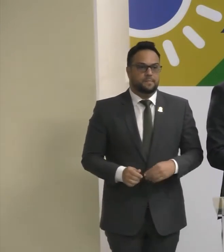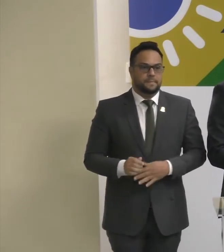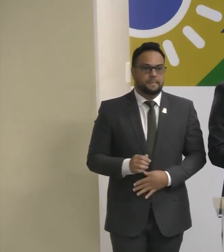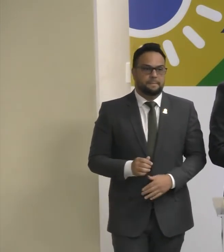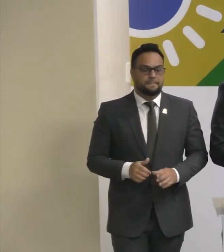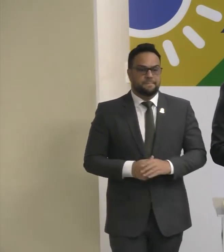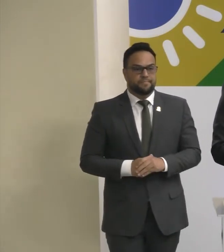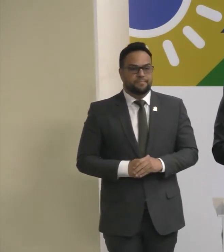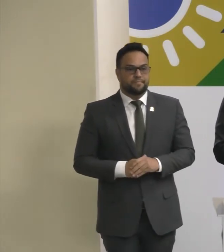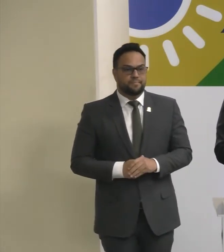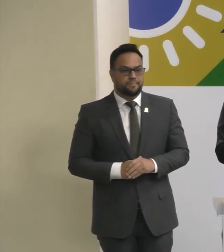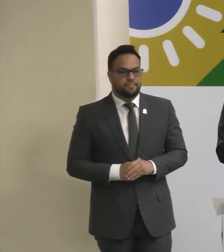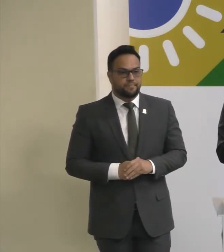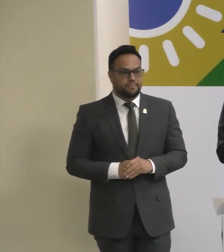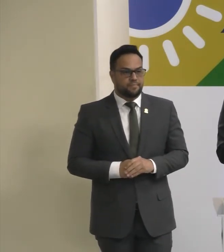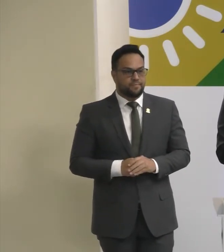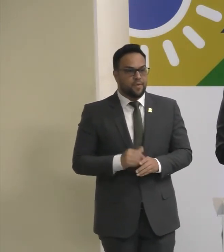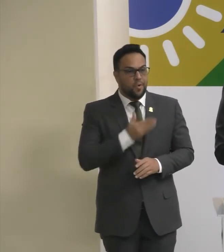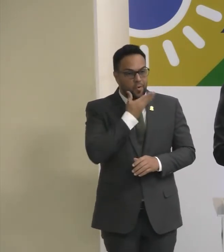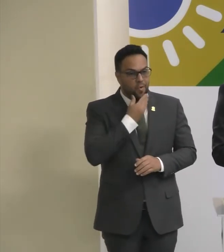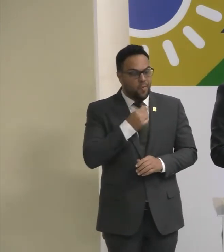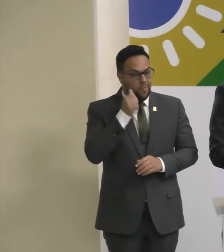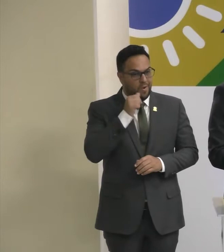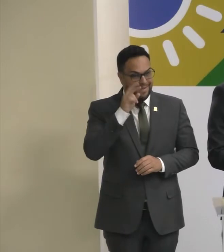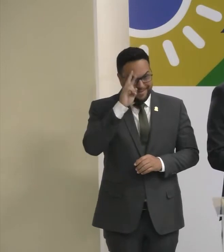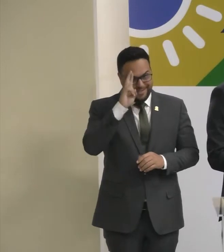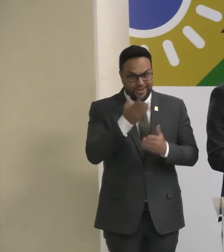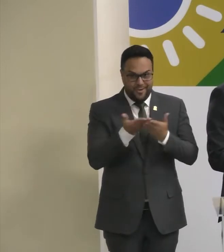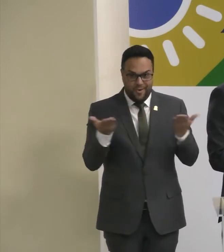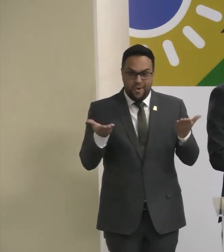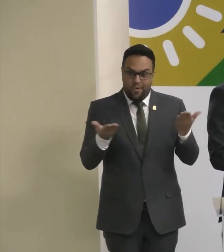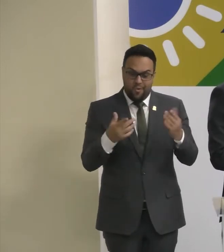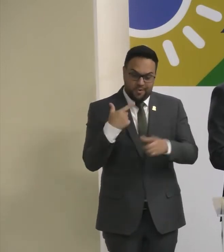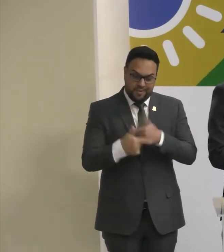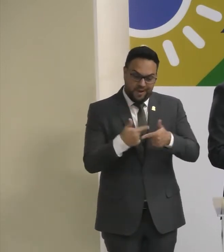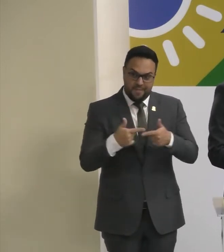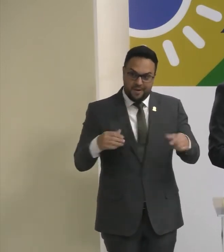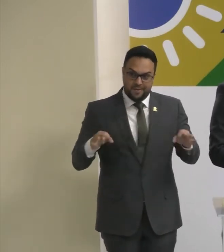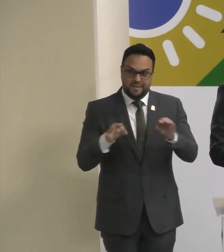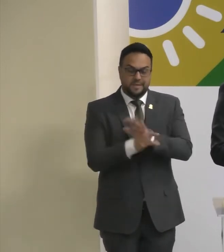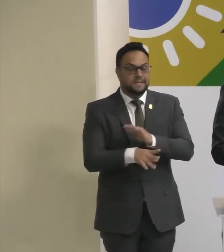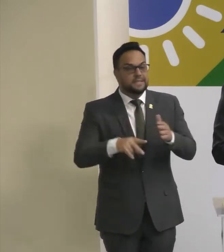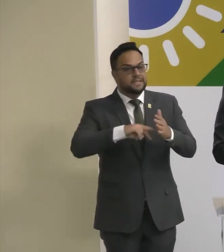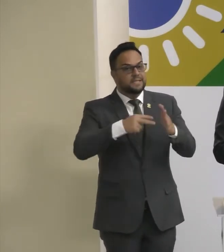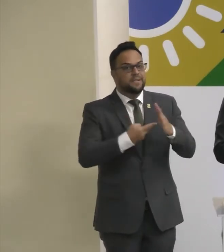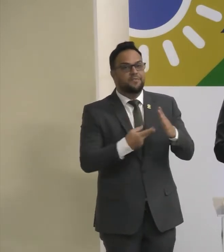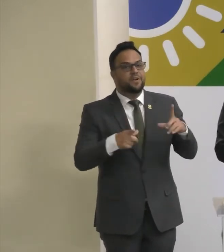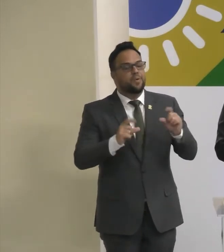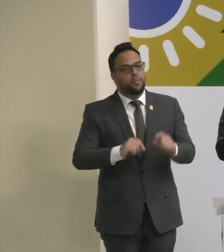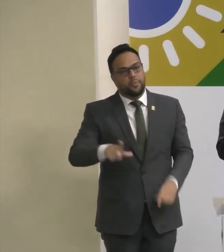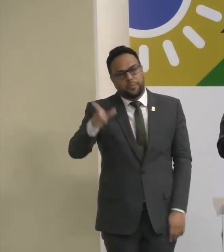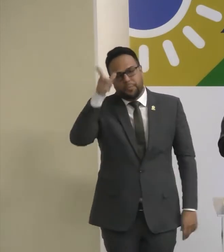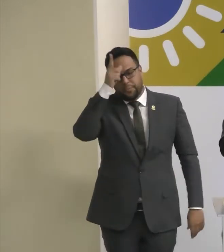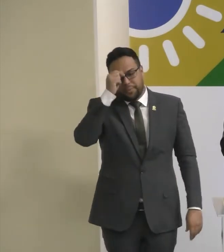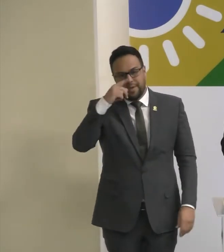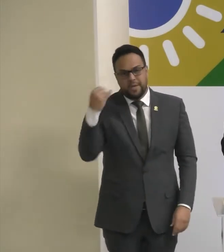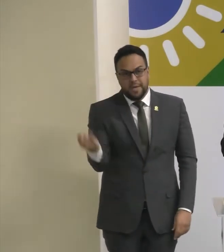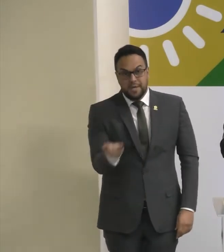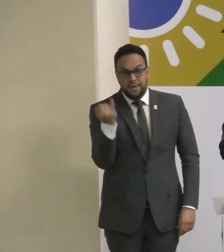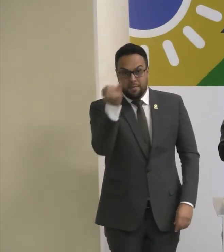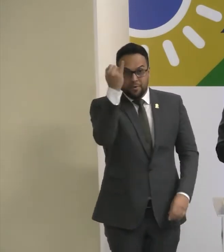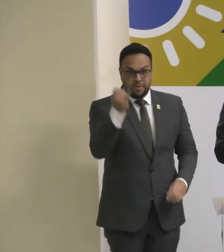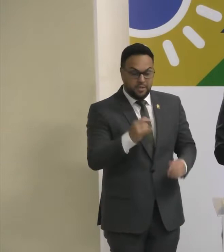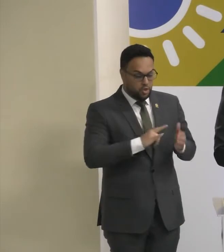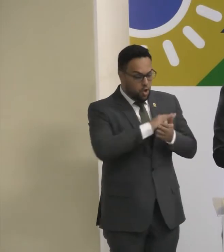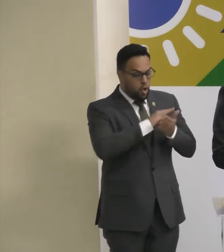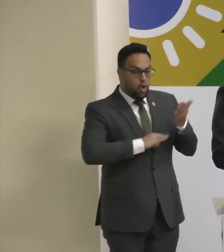Senhoras e senhores O trabalho Concluído Na data de hoje Representa Um alívio Importante Na conta de